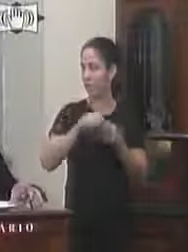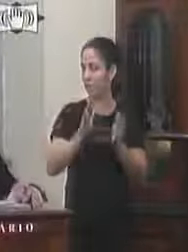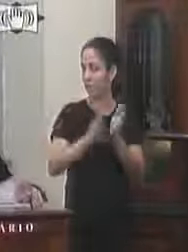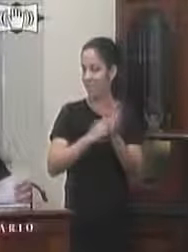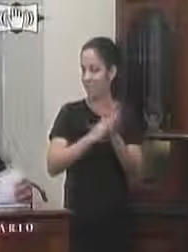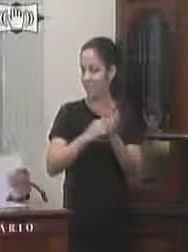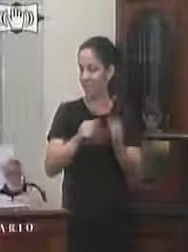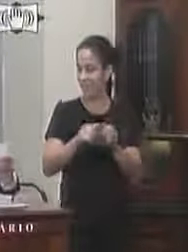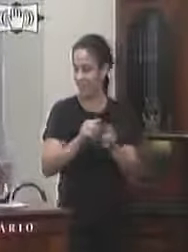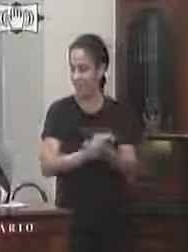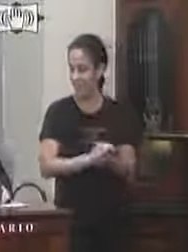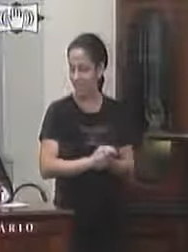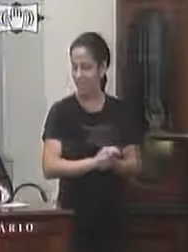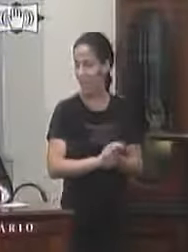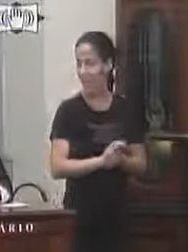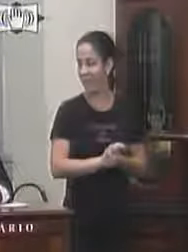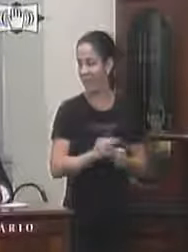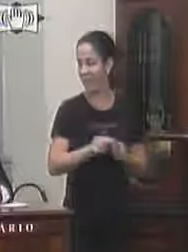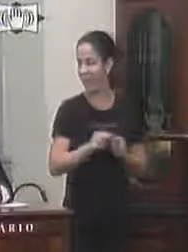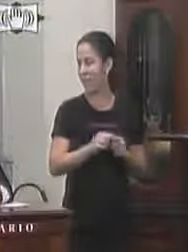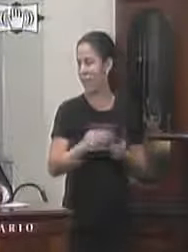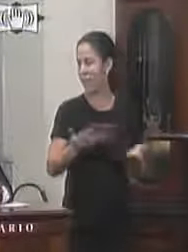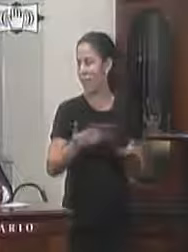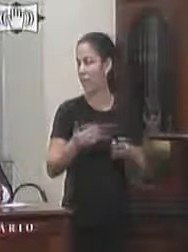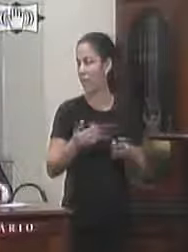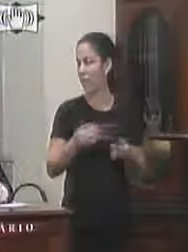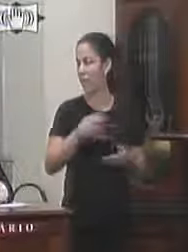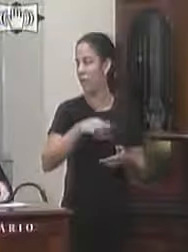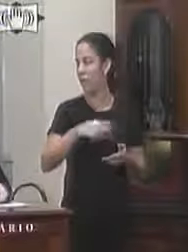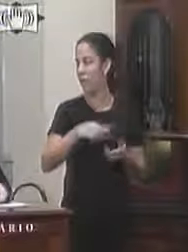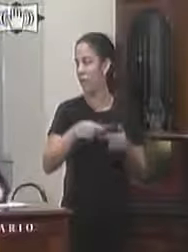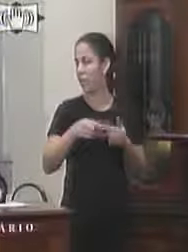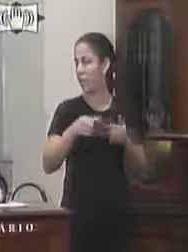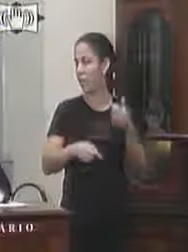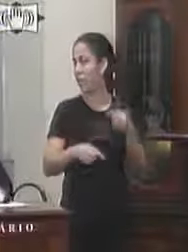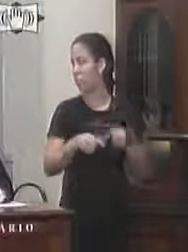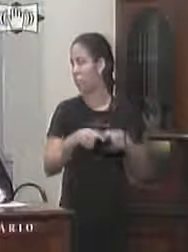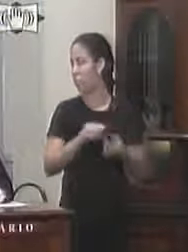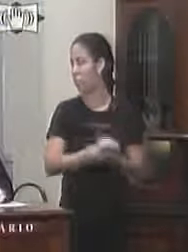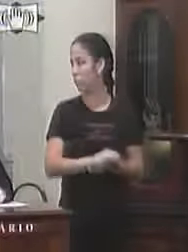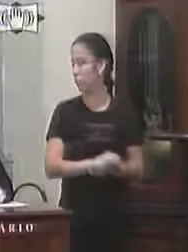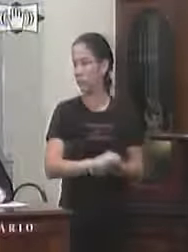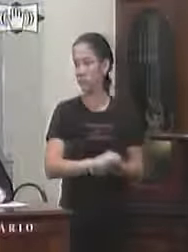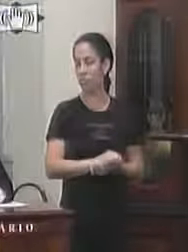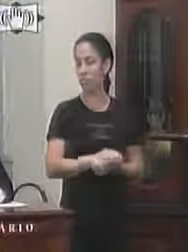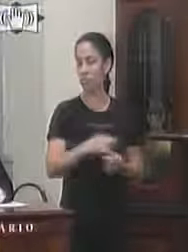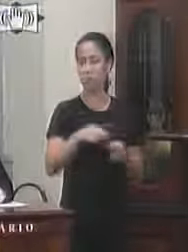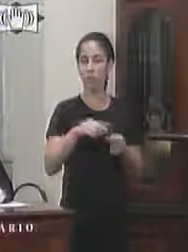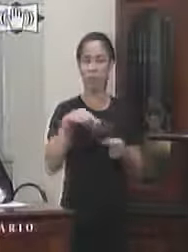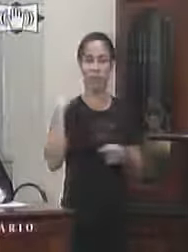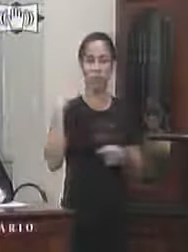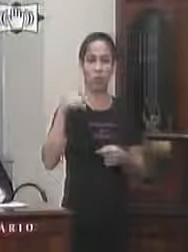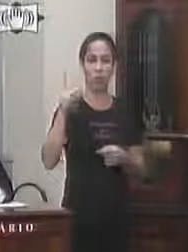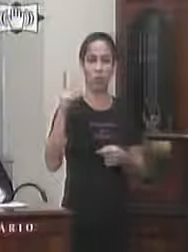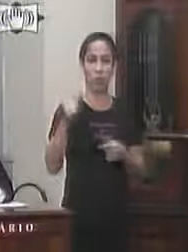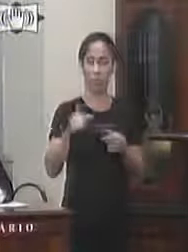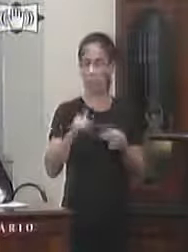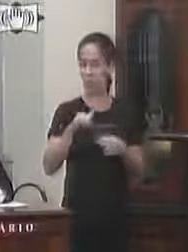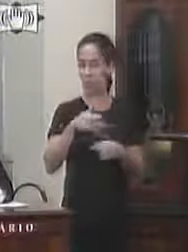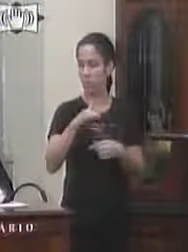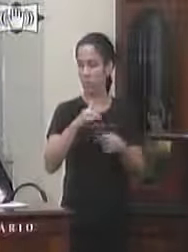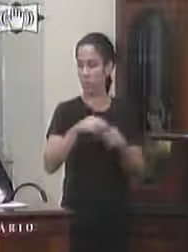vereador muito bem lembrado essa homenagem agora vamos a leitura das indicações vereadora Michele Cabral indica